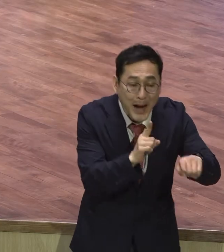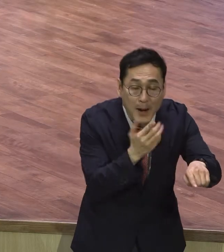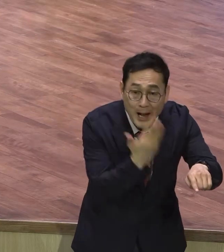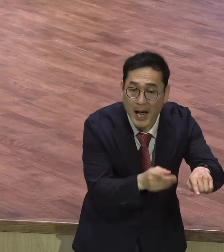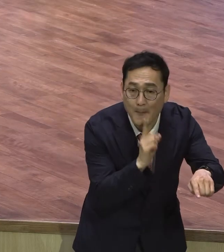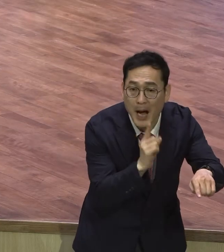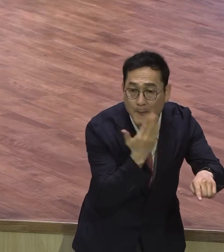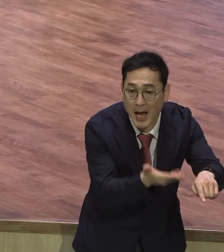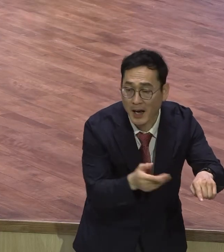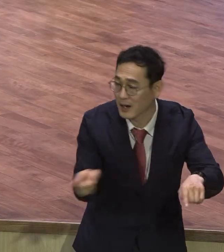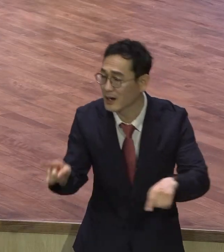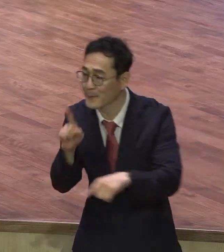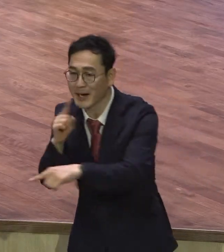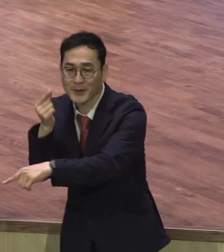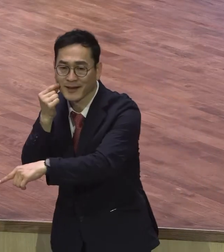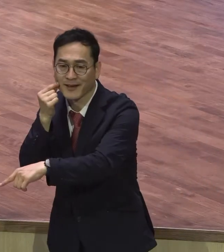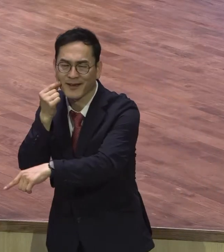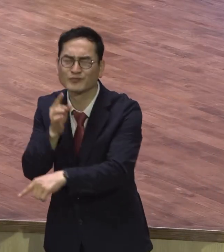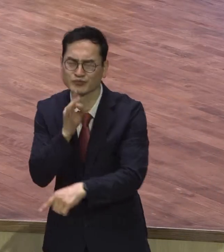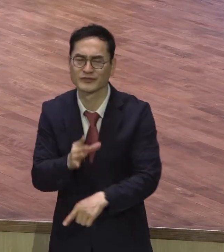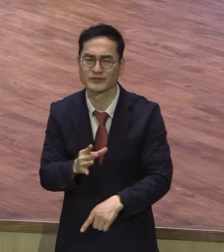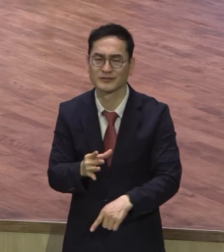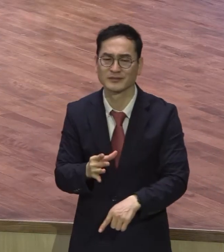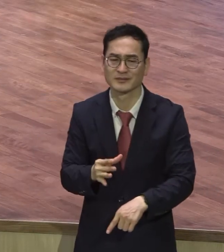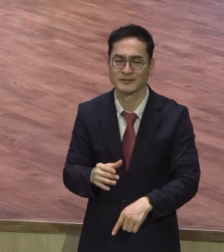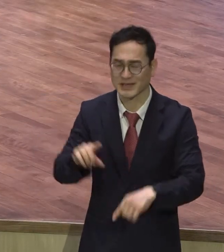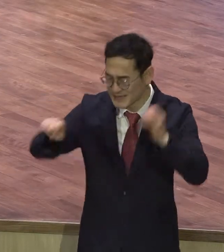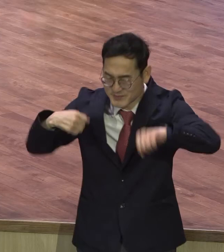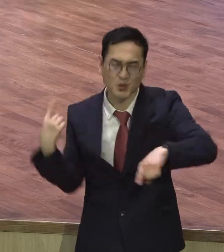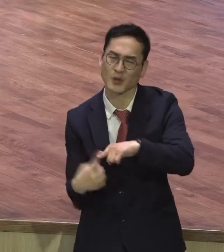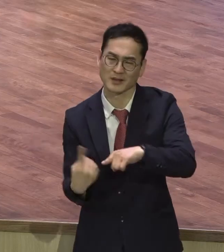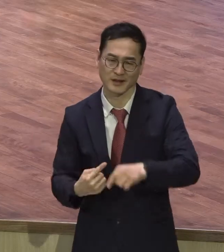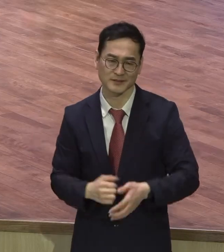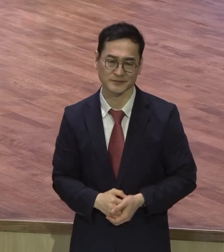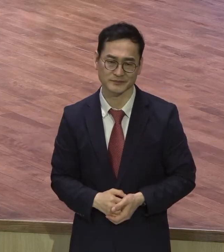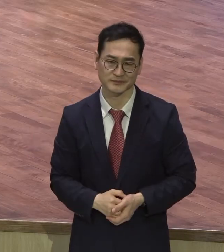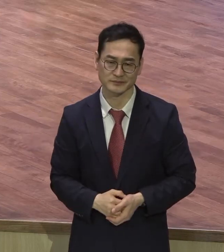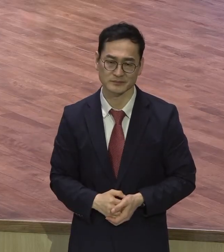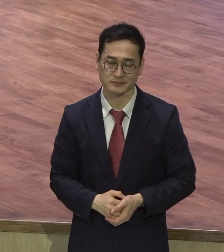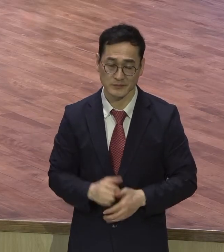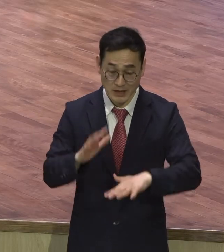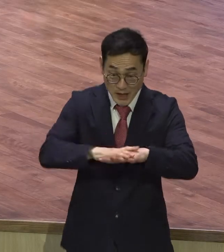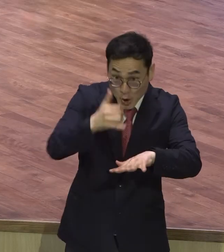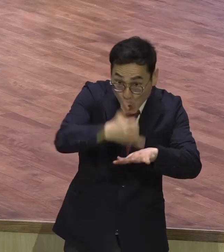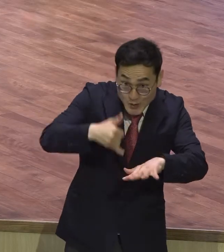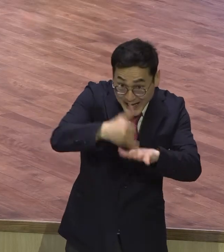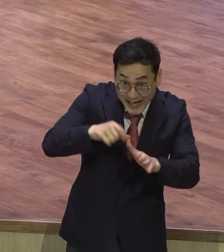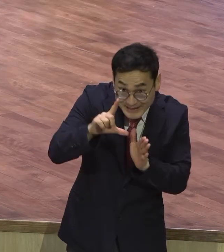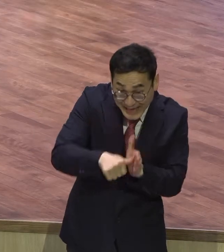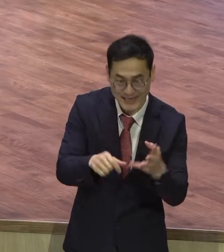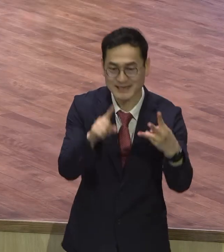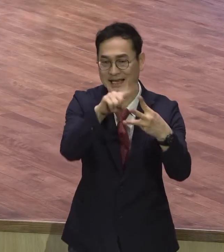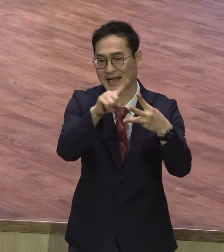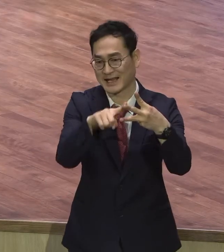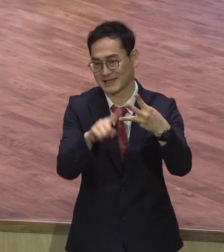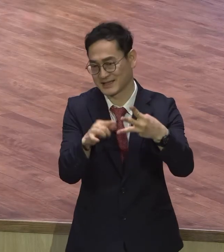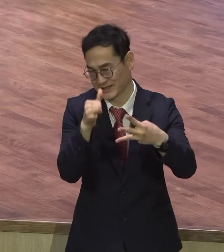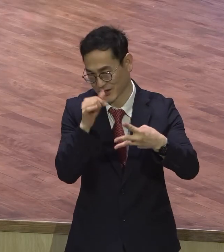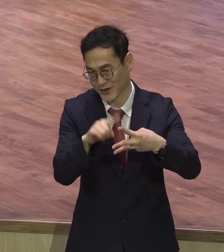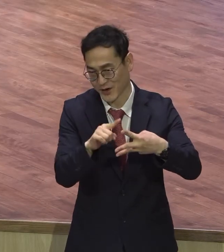시대에는 대표적인 농사기구가 세 가지 있었어요. 농사기구 세 가지가 뭐냐. 언어를 가진